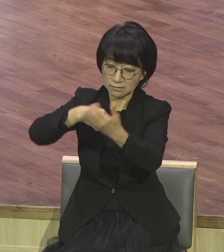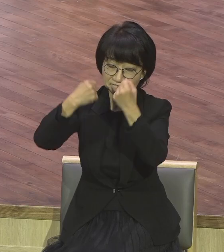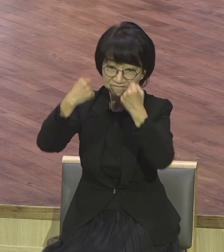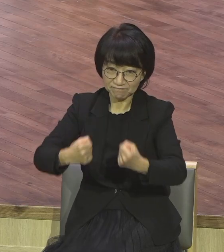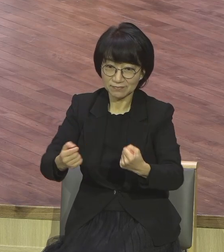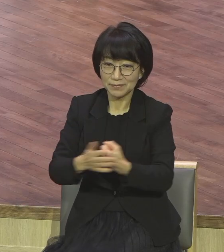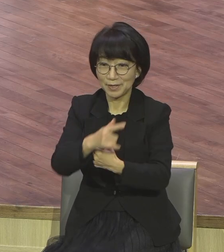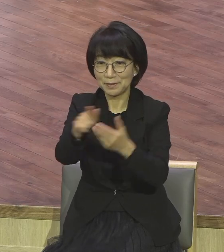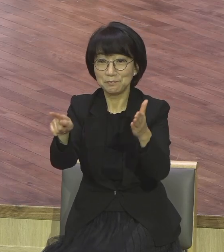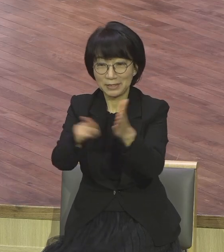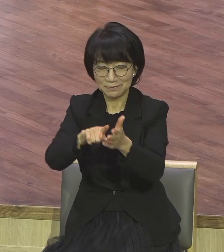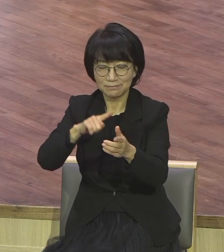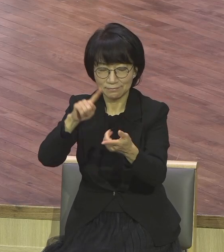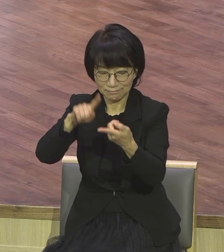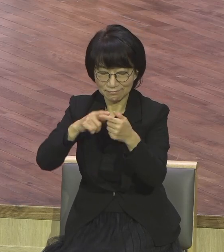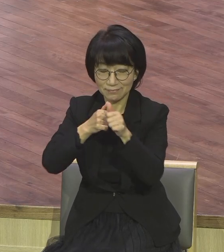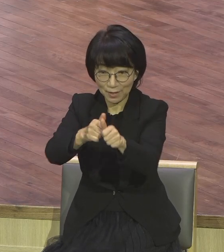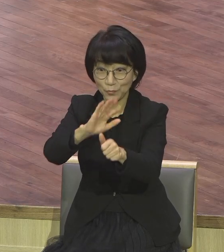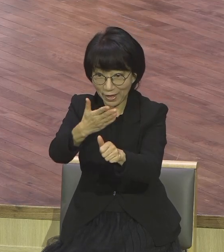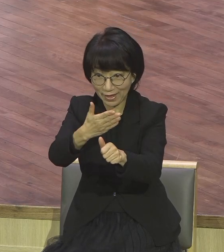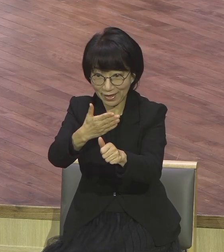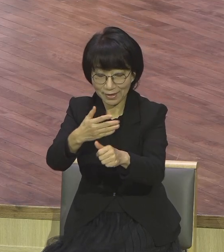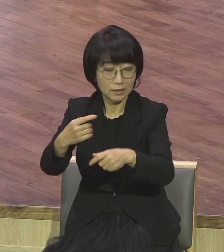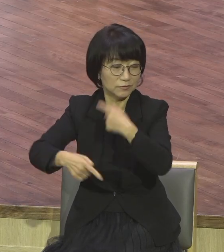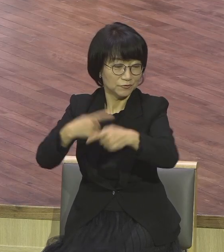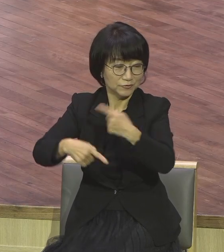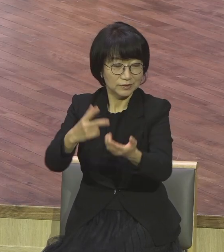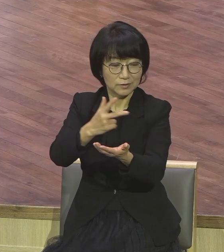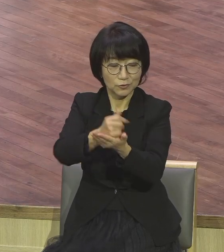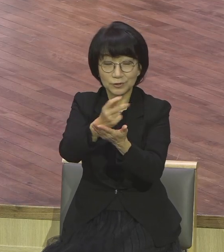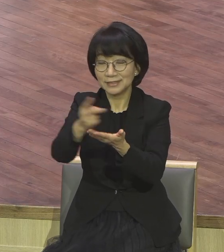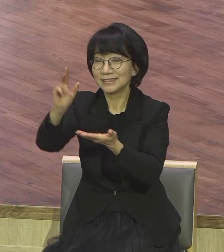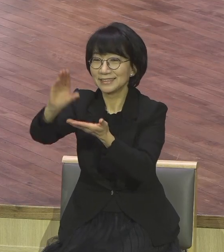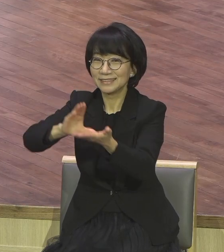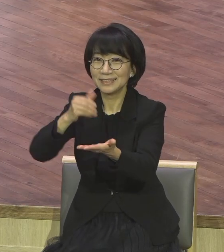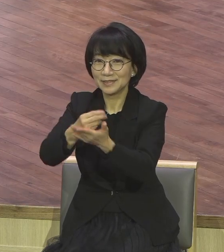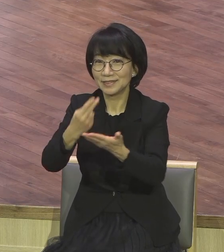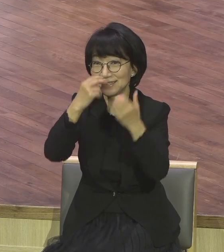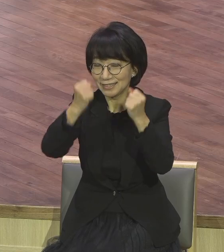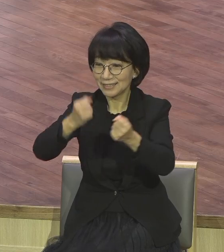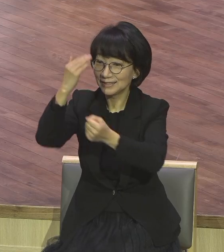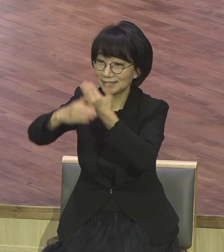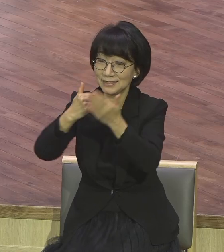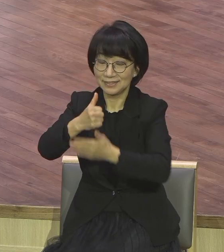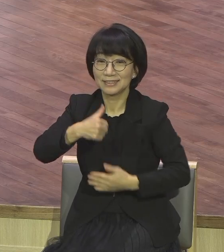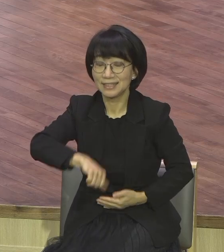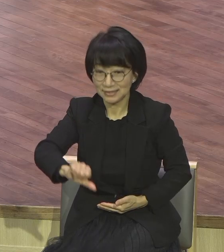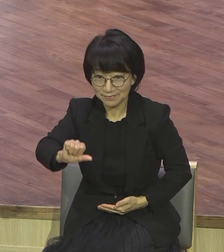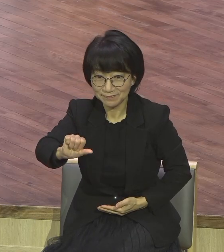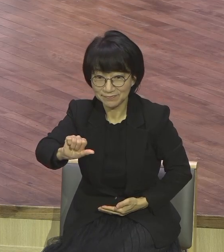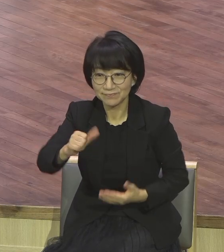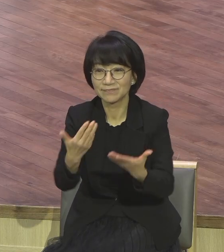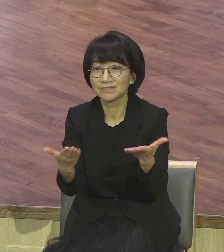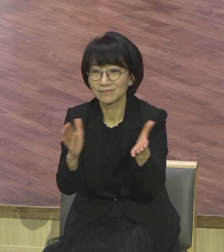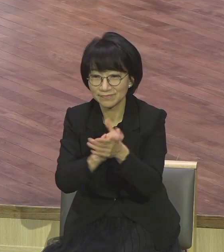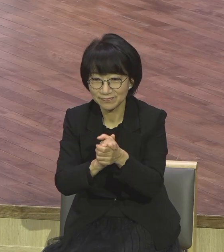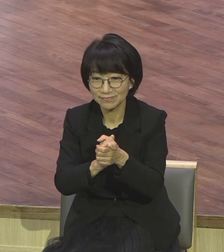신앙 고백합니다. 주는 그리스도시오 살아계신 하나님의 아들이십니다. 아멘